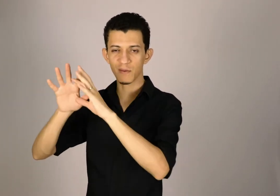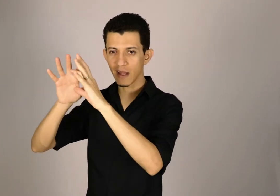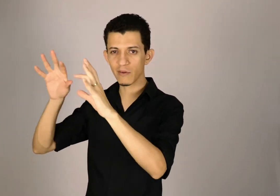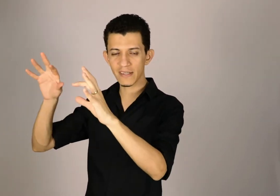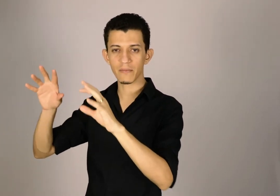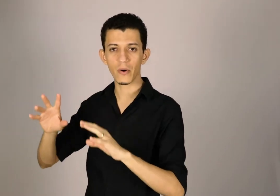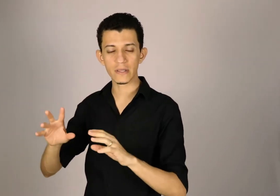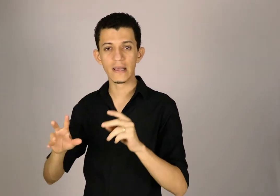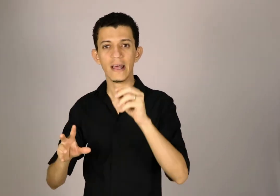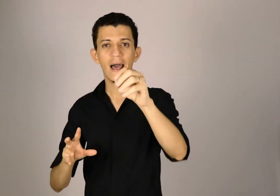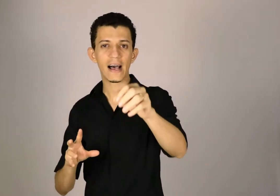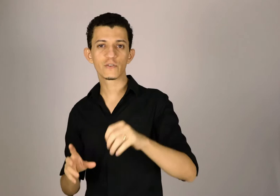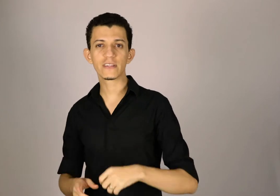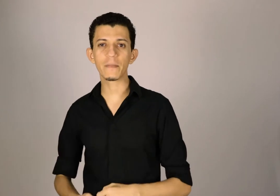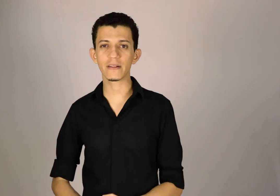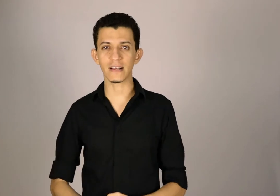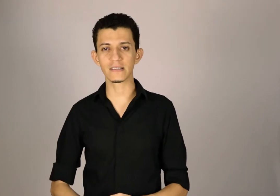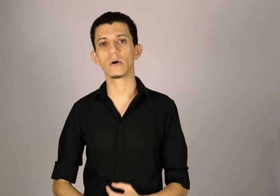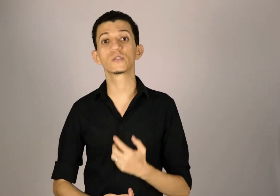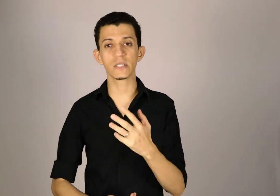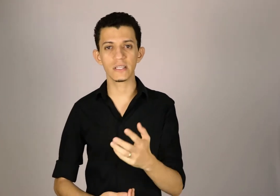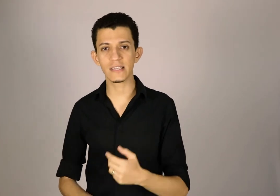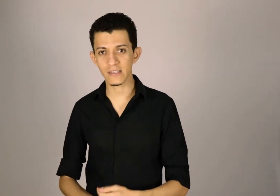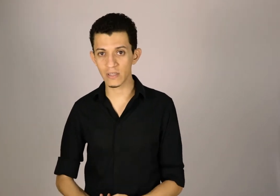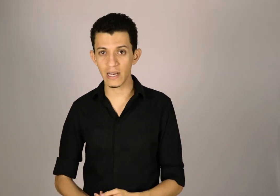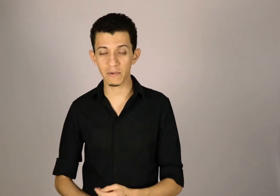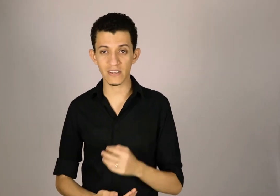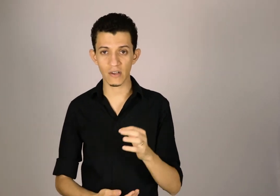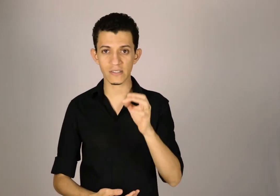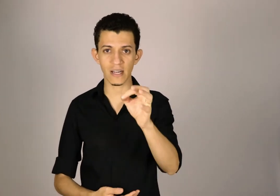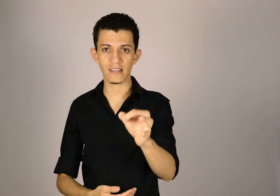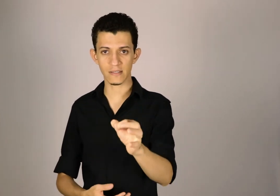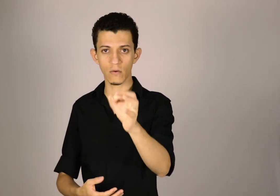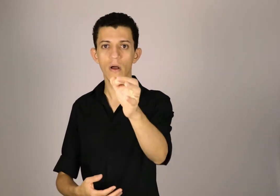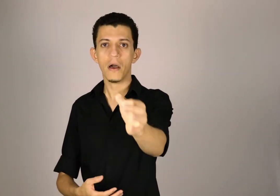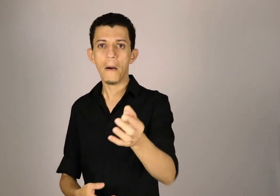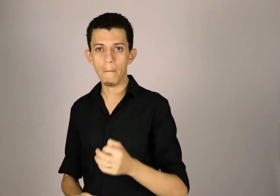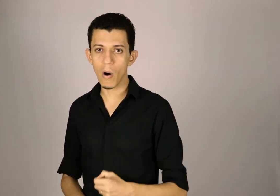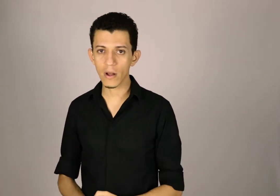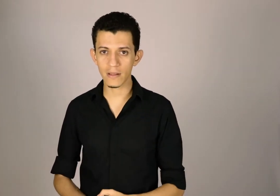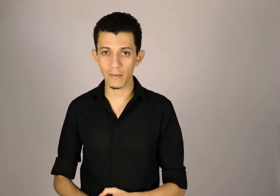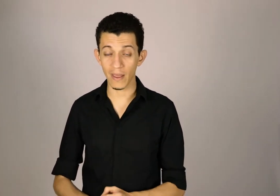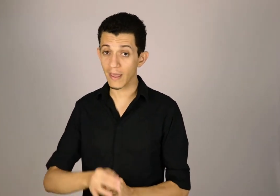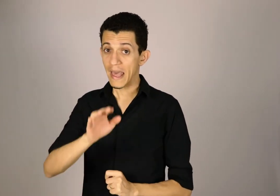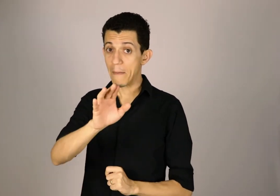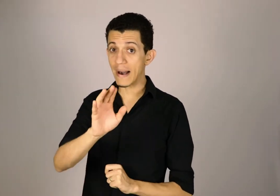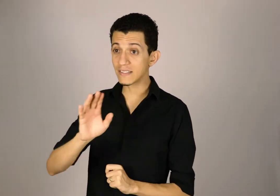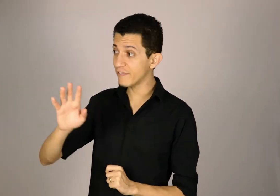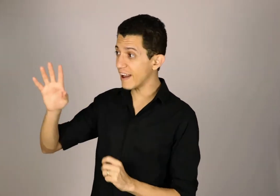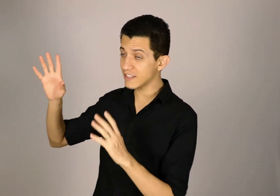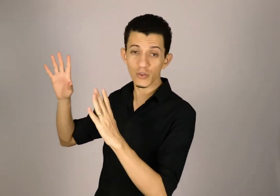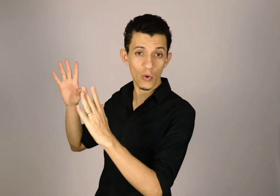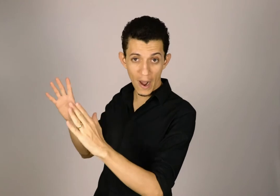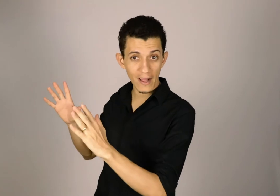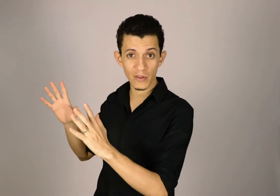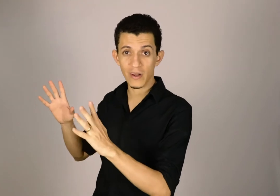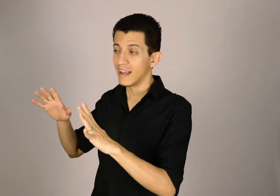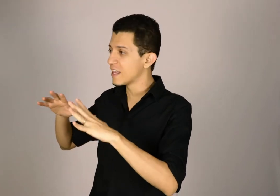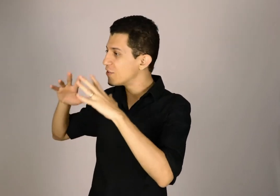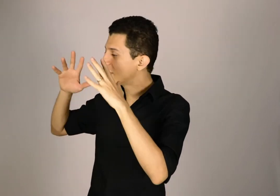natureza morta. A sua interpretação, a sua sinalização de livro vai ser a sinalização morta também. Mas diferente do quadro que você